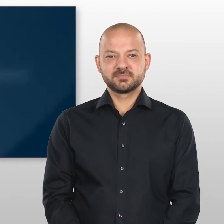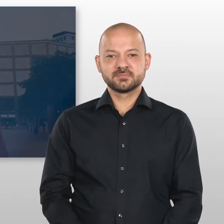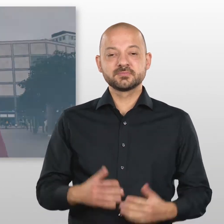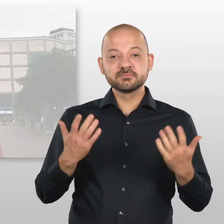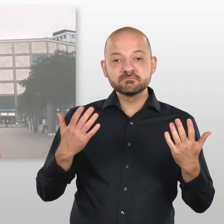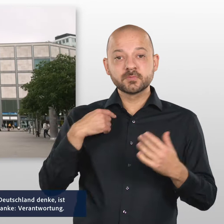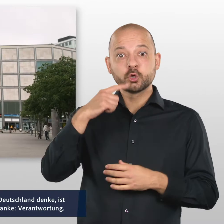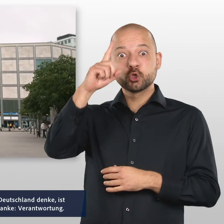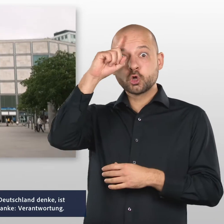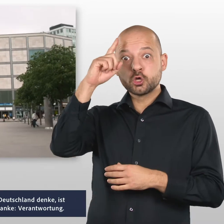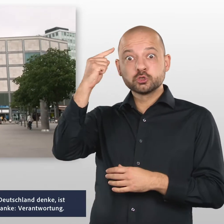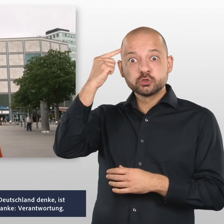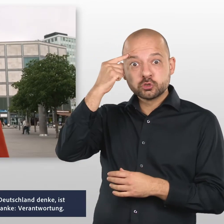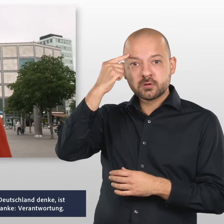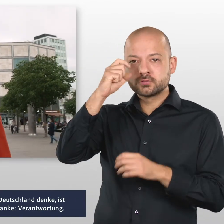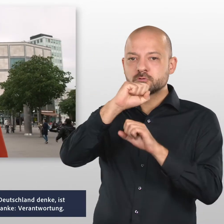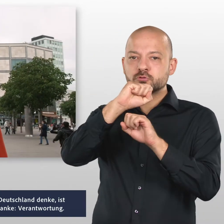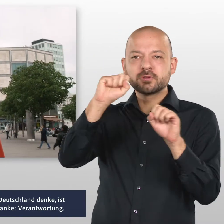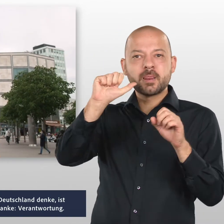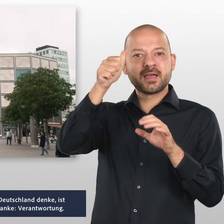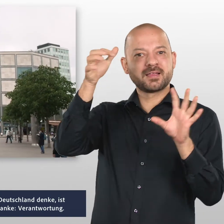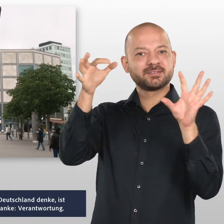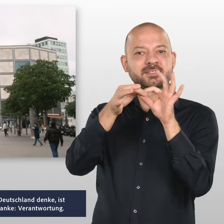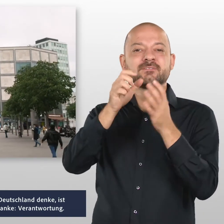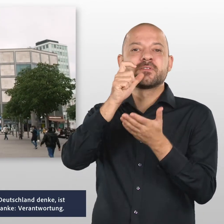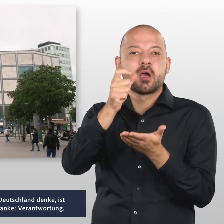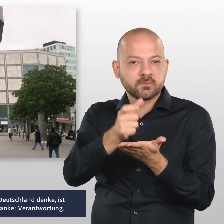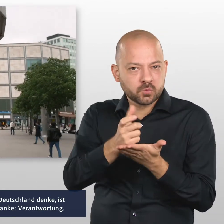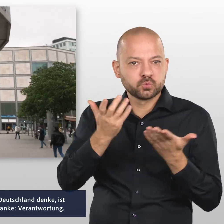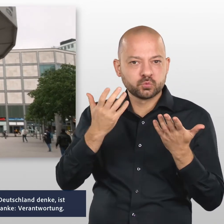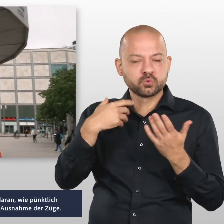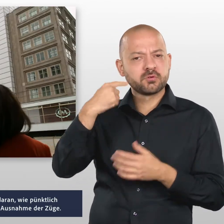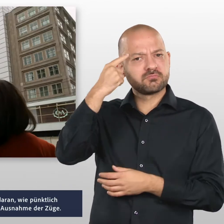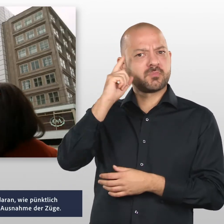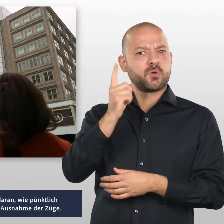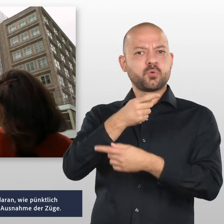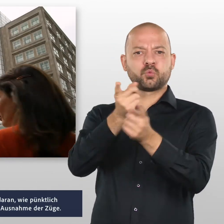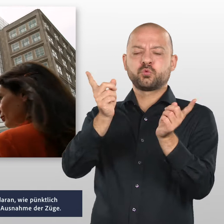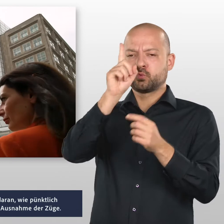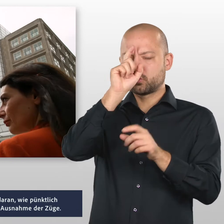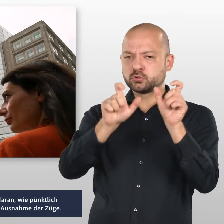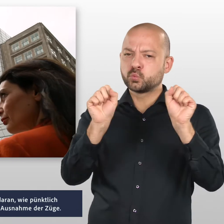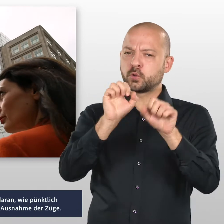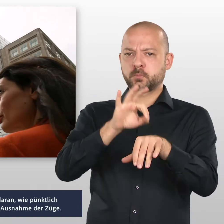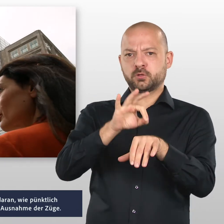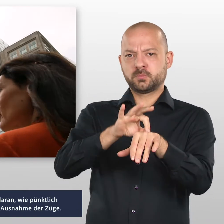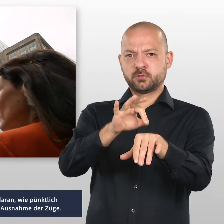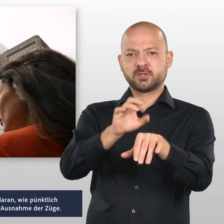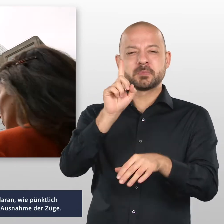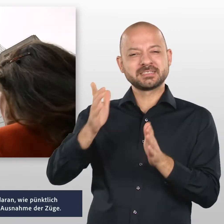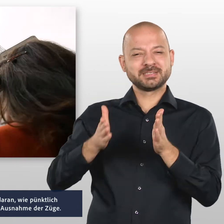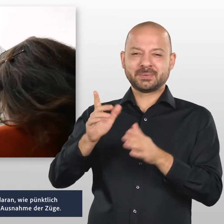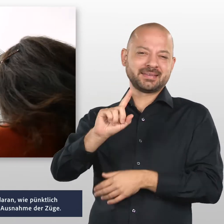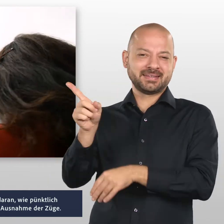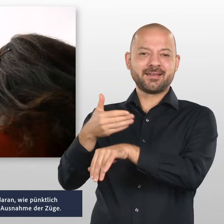Wenn ich an Deutschland denke, ist der erste Gedanke Verantwortung. Ich denke daran, wie pünktlich sie